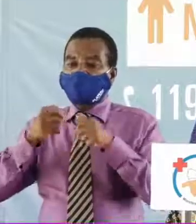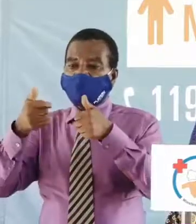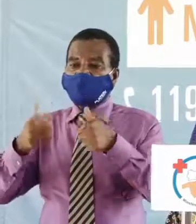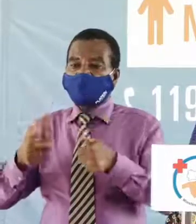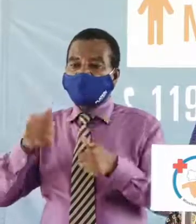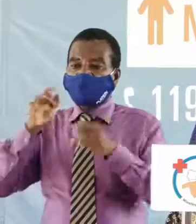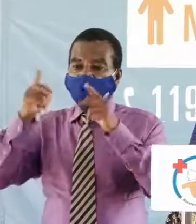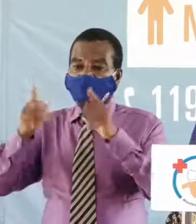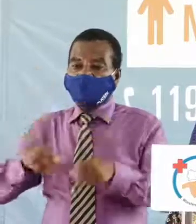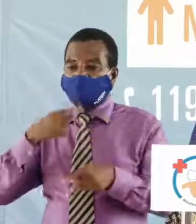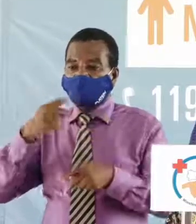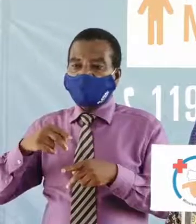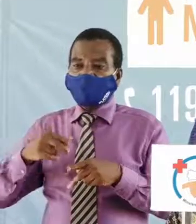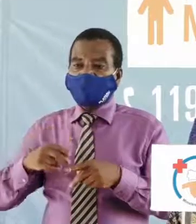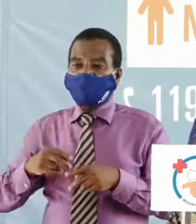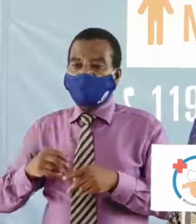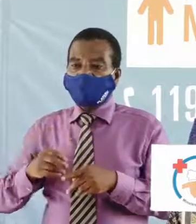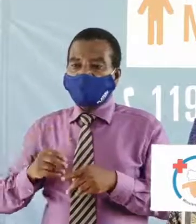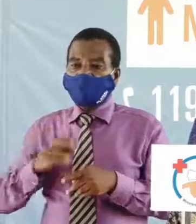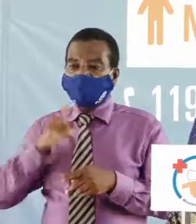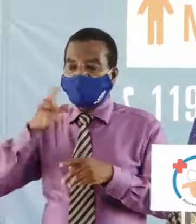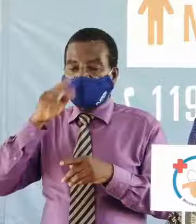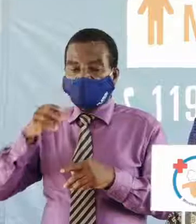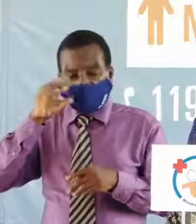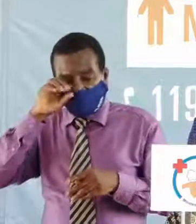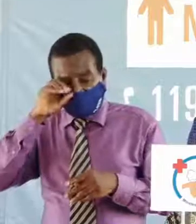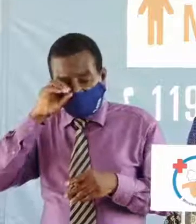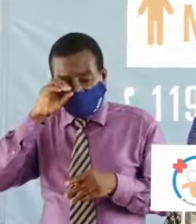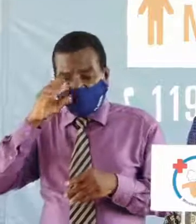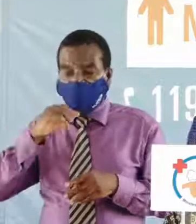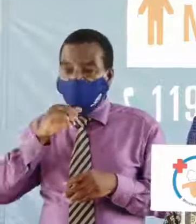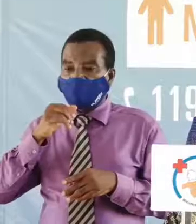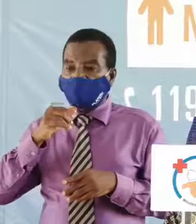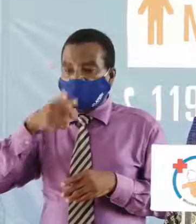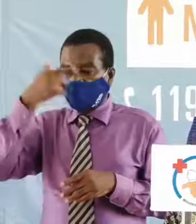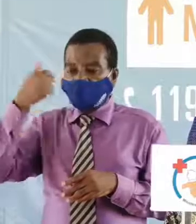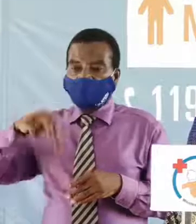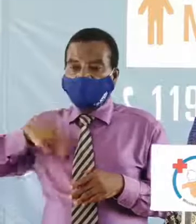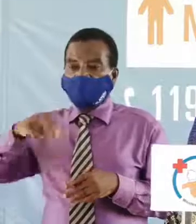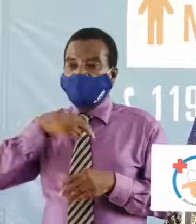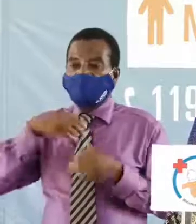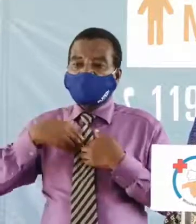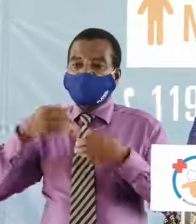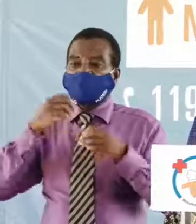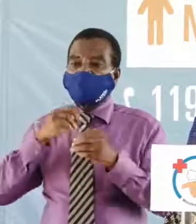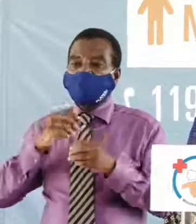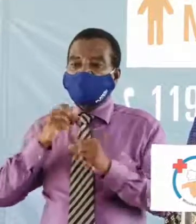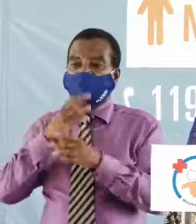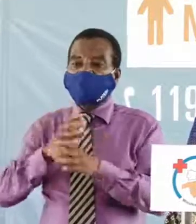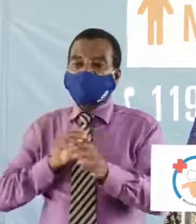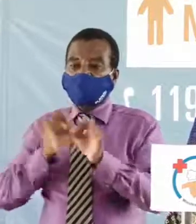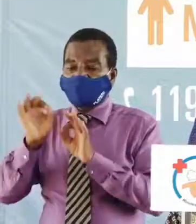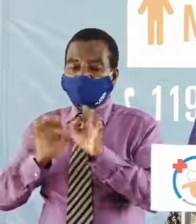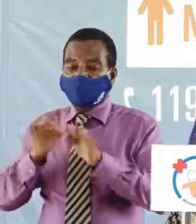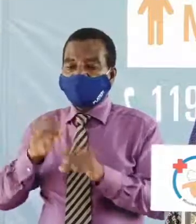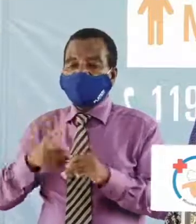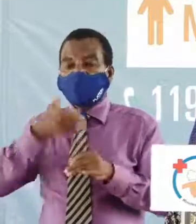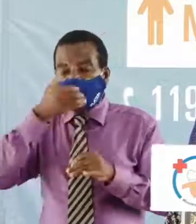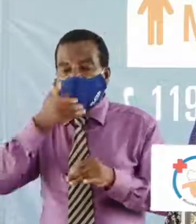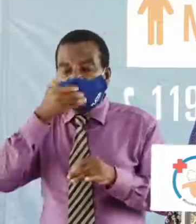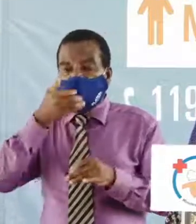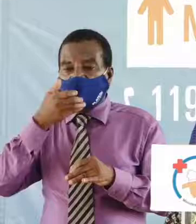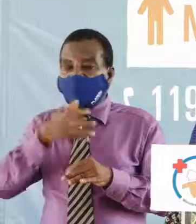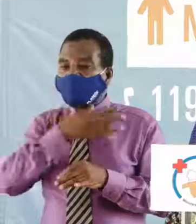c'est des gens qui sont vraiment fortement suspects donc c'est pas parce que nous avons déjà expliqué que la touve